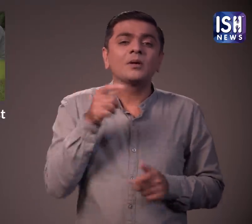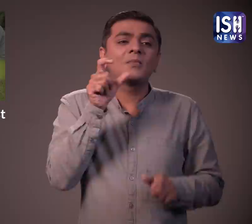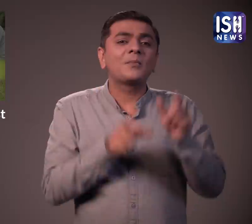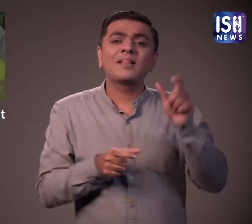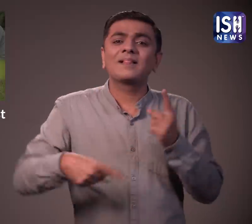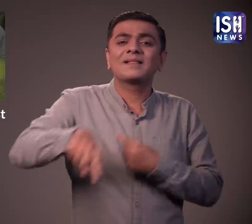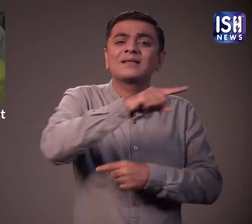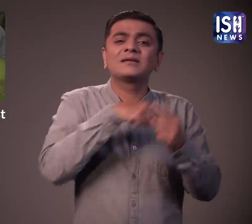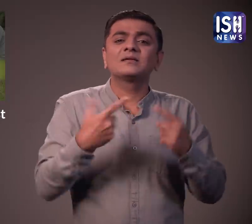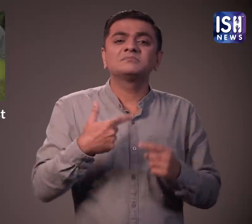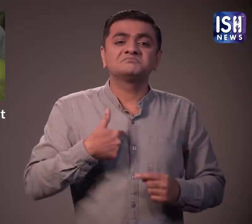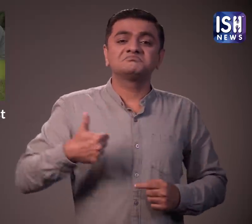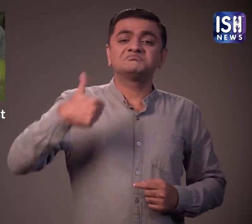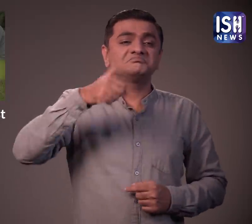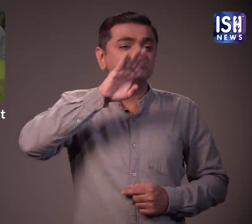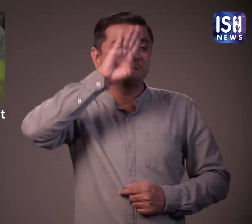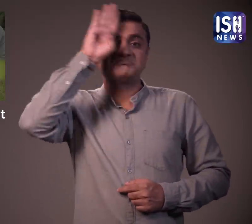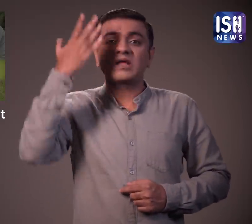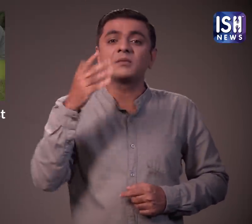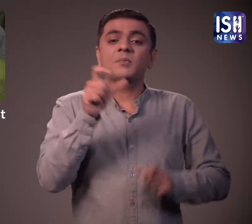गुलामी जिससे लोगों का सोशन किया जाता था